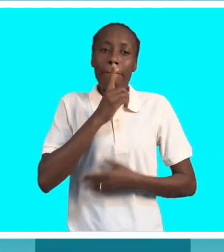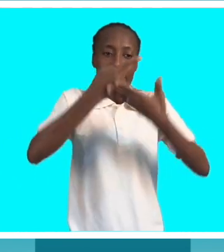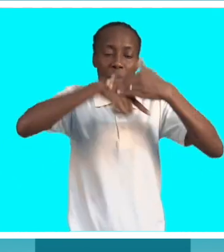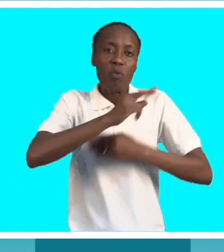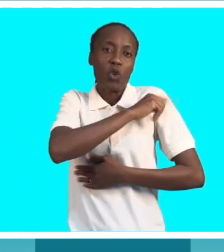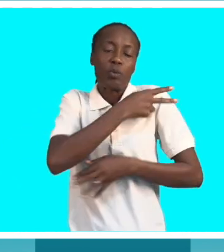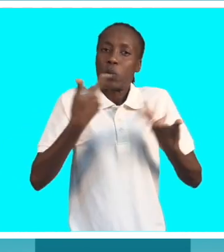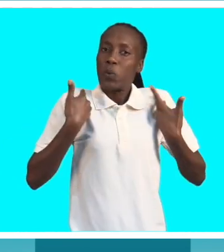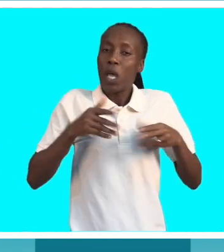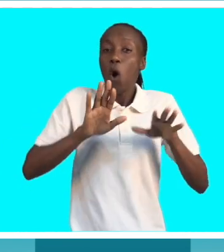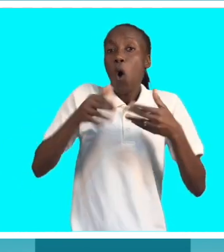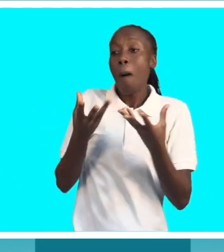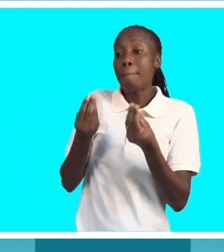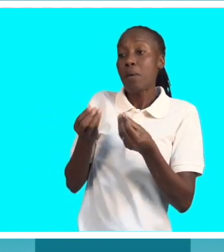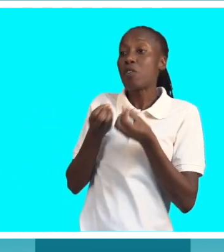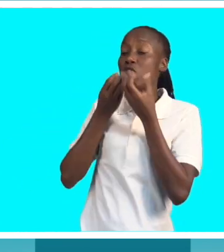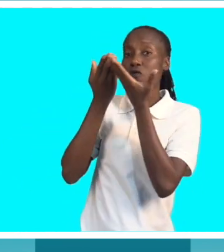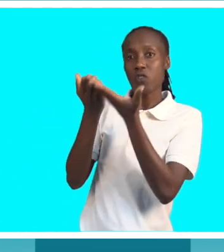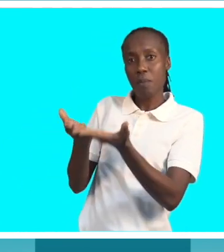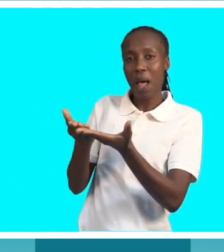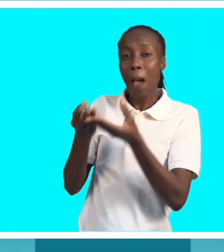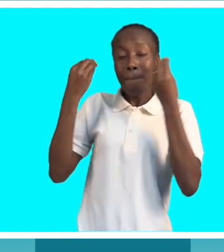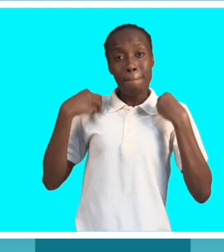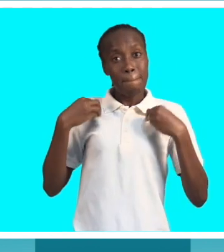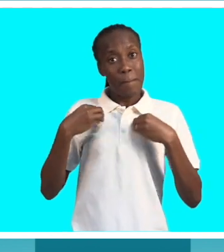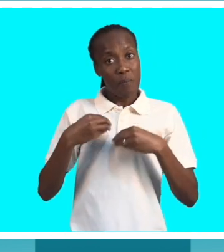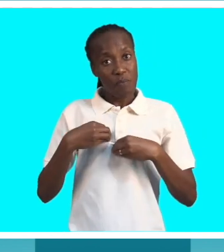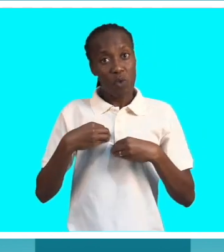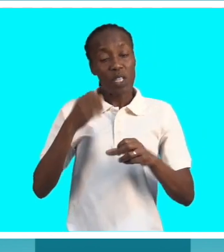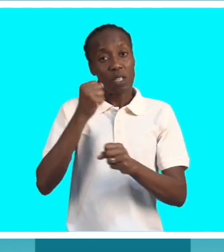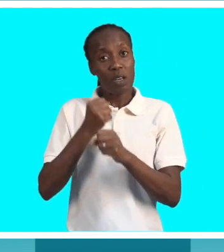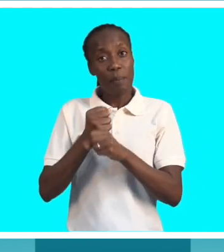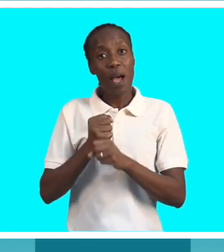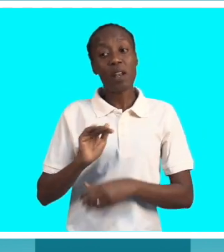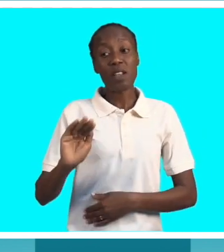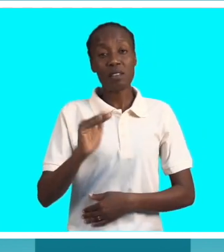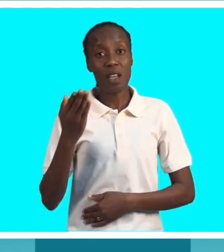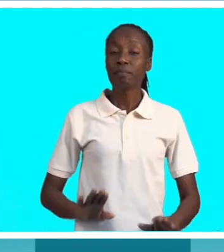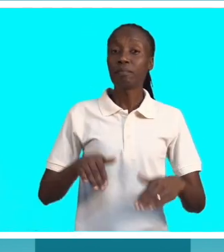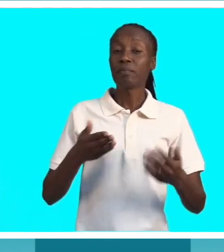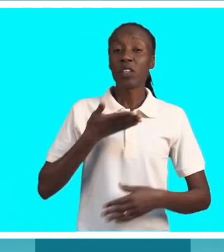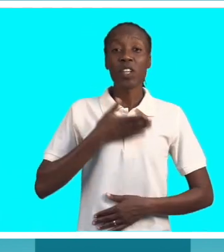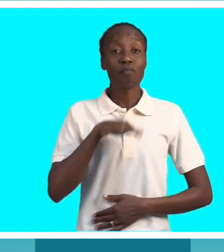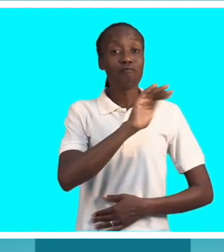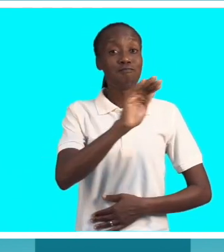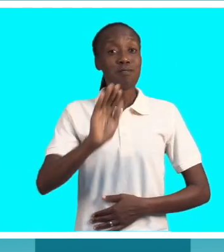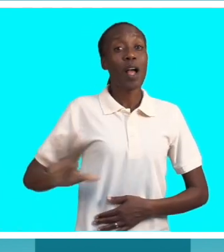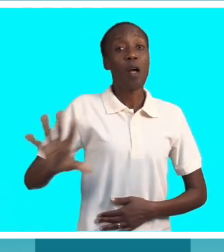de informar os seus médicos ou profissionais de saúde. Elas são um problema que eles estão a sofrer. Apelava a todos os moçambicanos